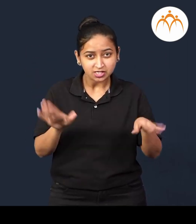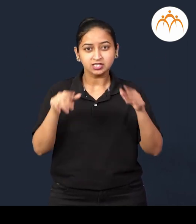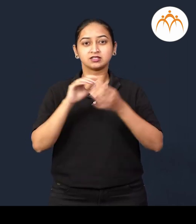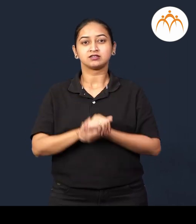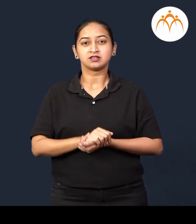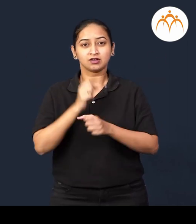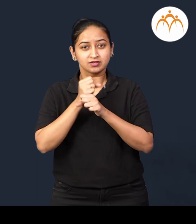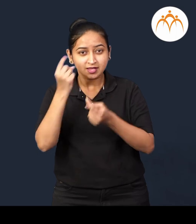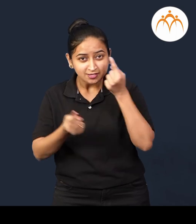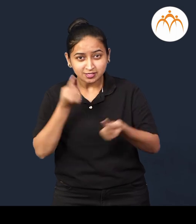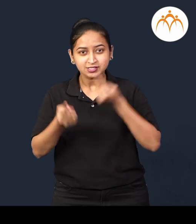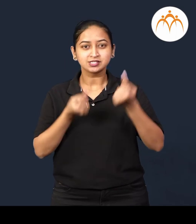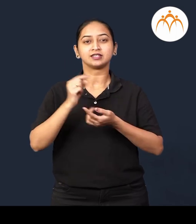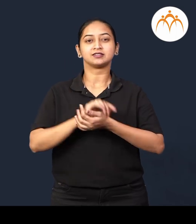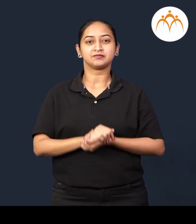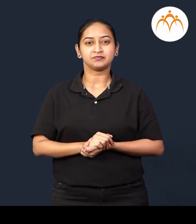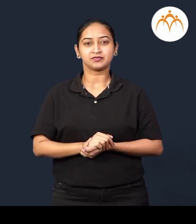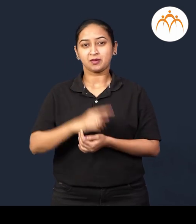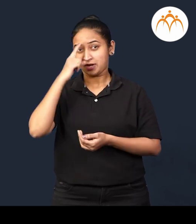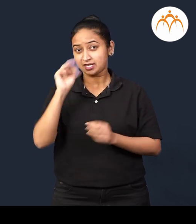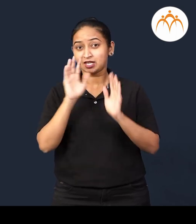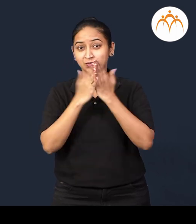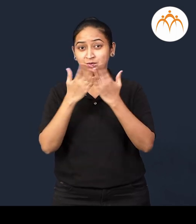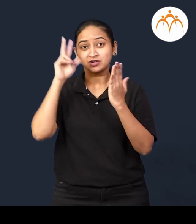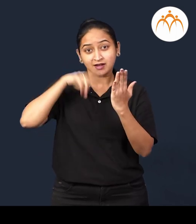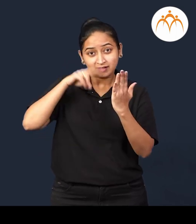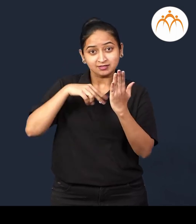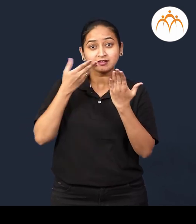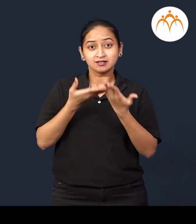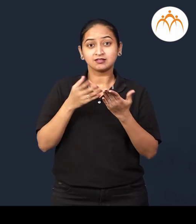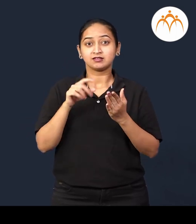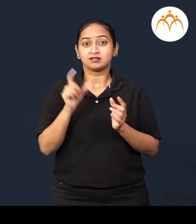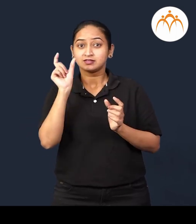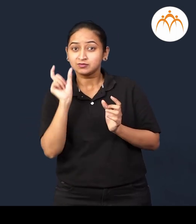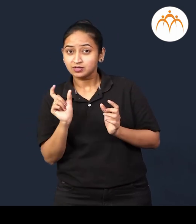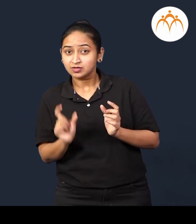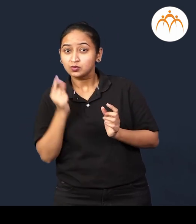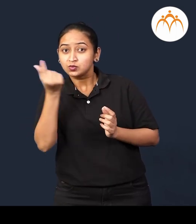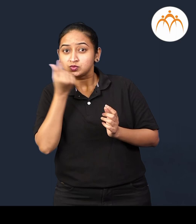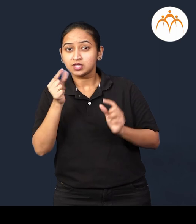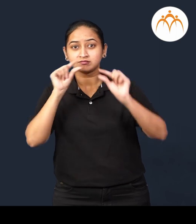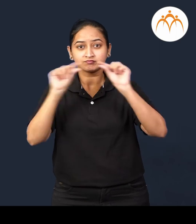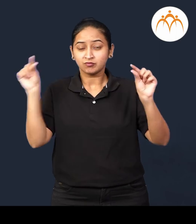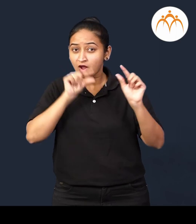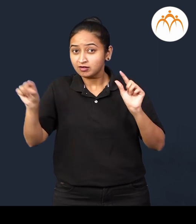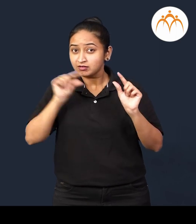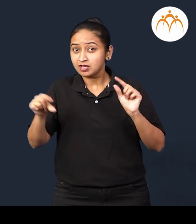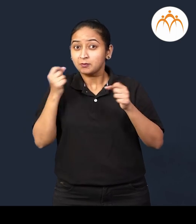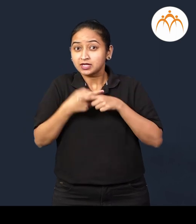पक्षी, बाग, तुझा बाल भारतीचा पाठ्य पुस्तकातून, खालेल शब्दांचा उप्योग केलीली